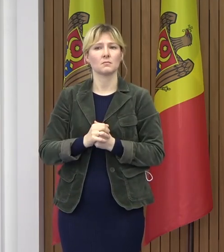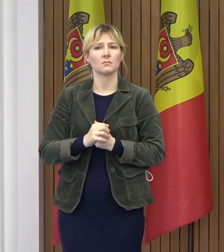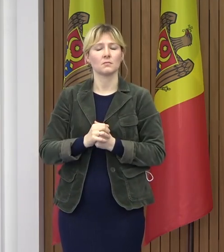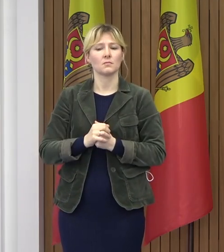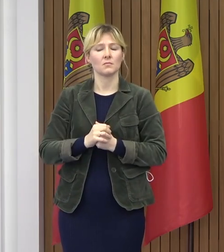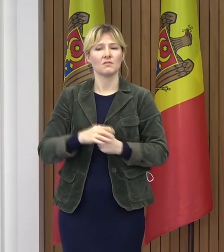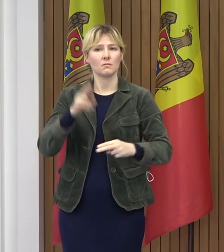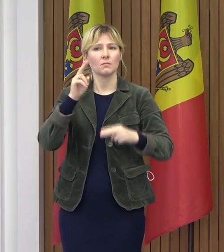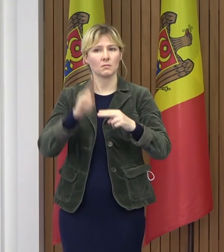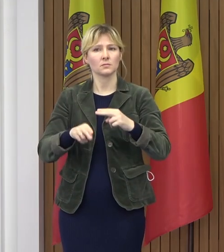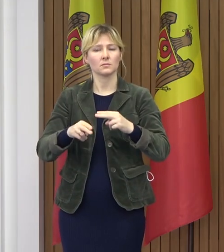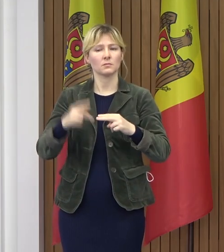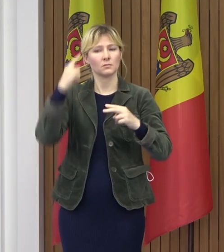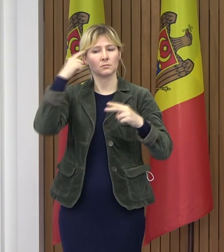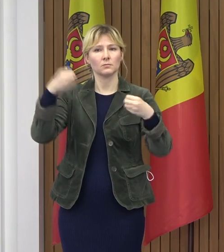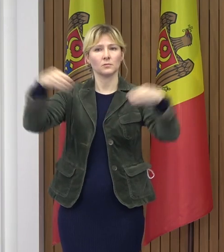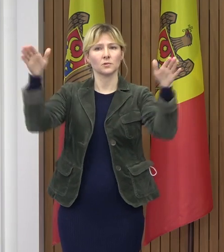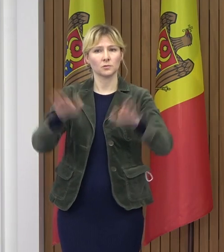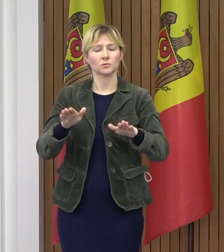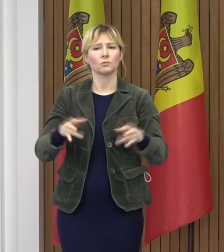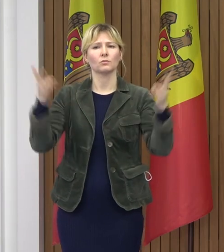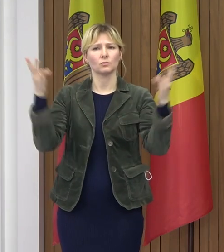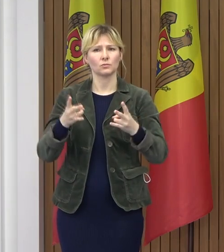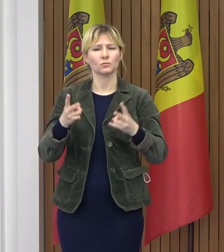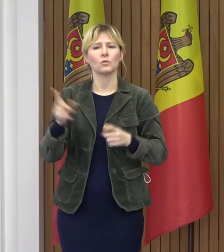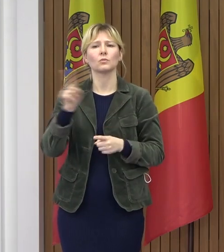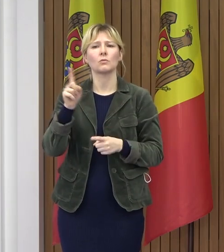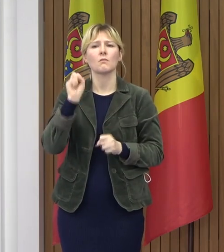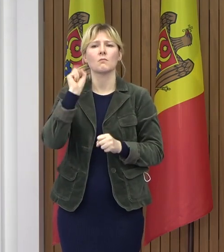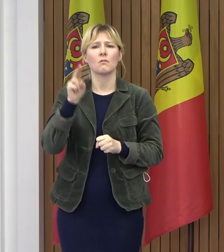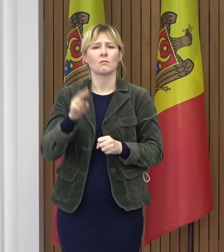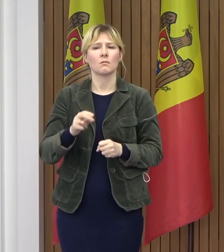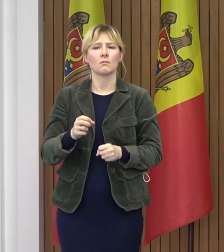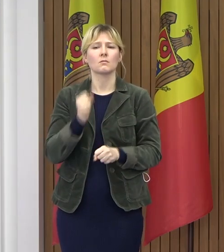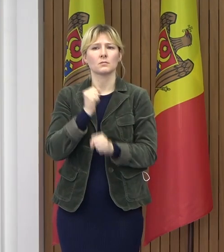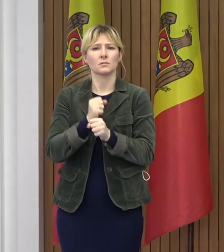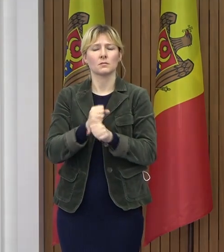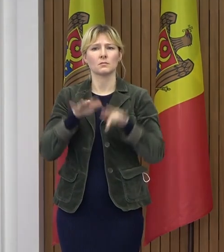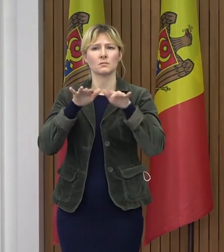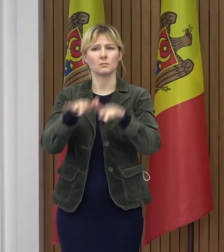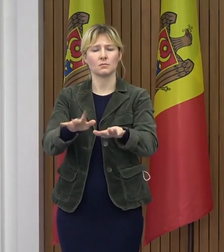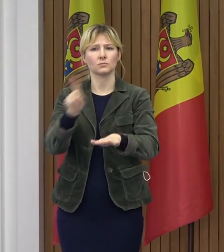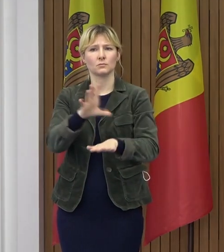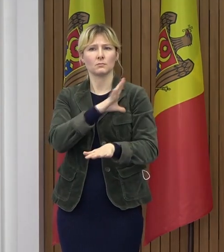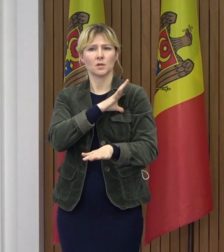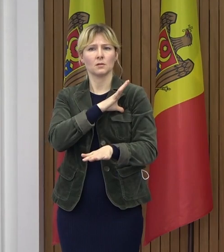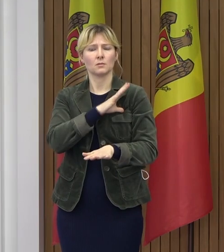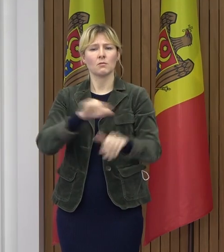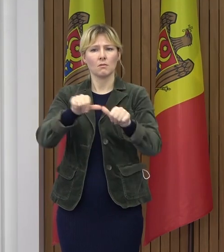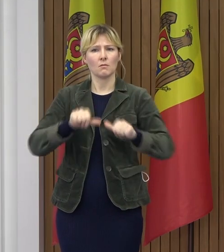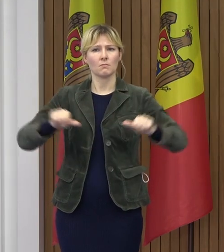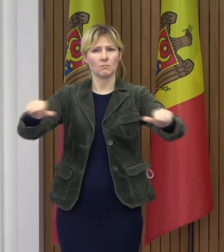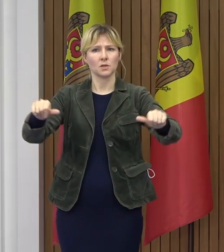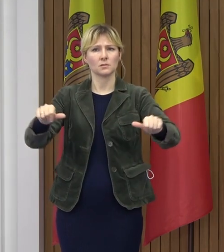concluziile necesare pentru a întreprinde acțiunile care membrii Comisiei